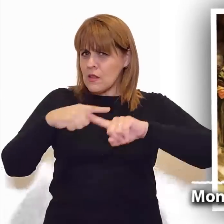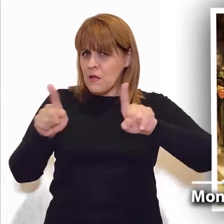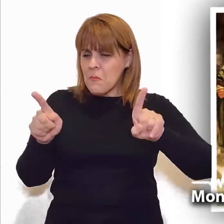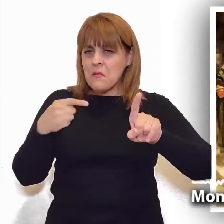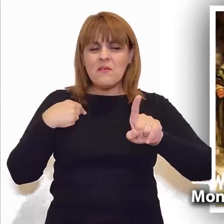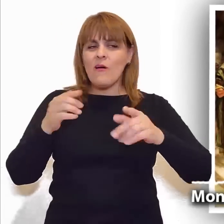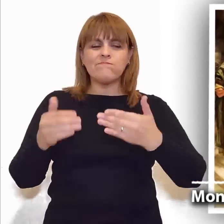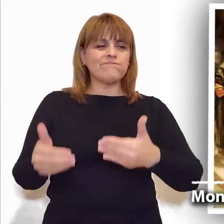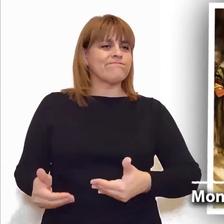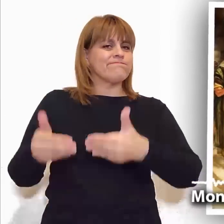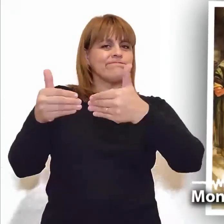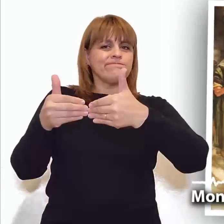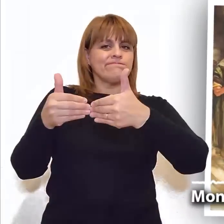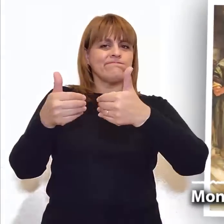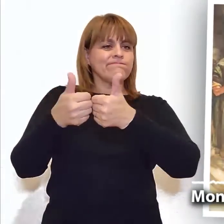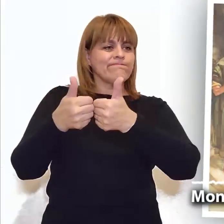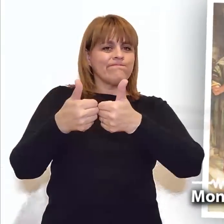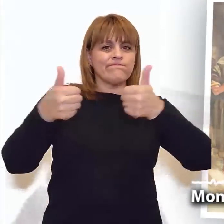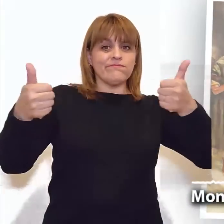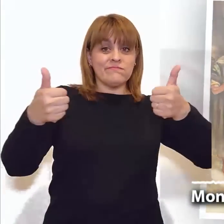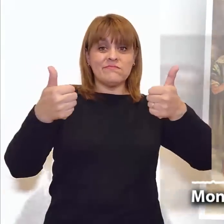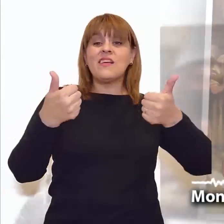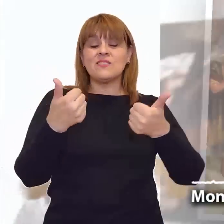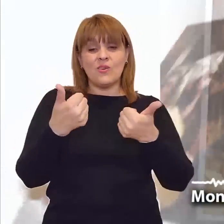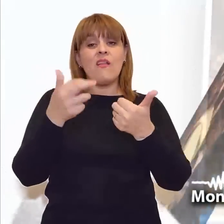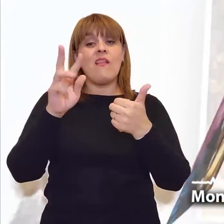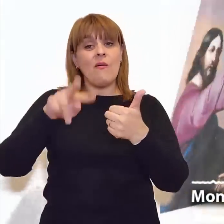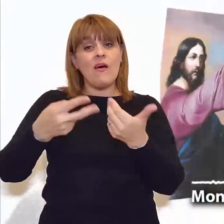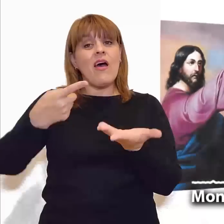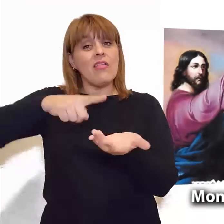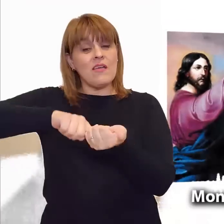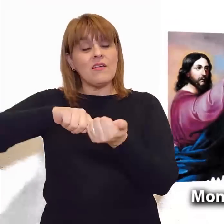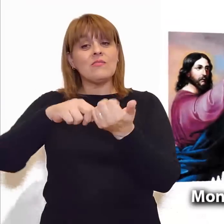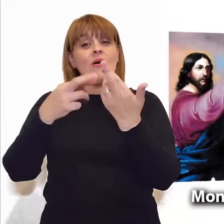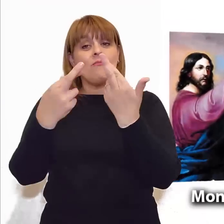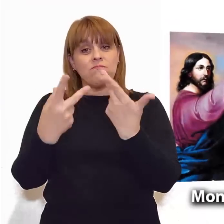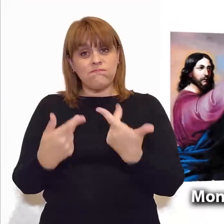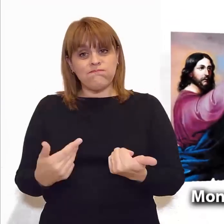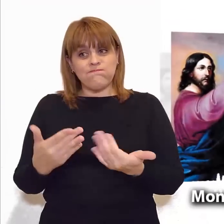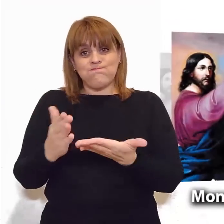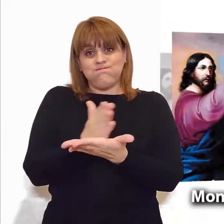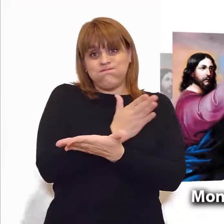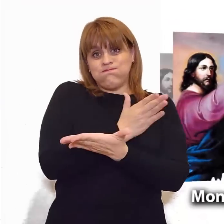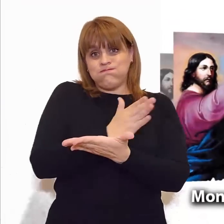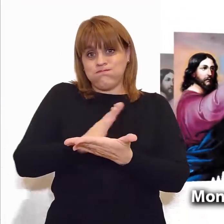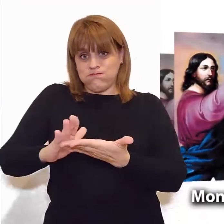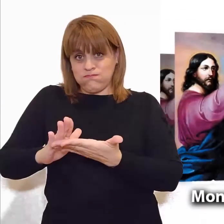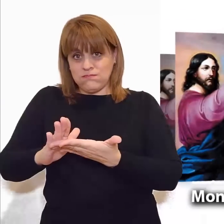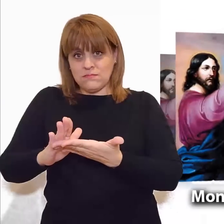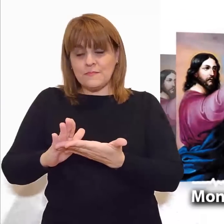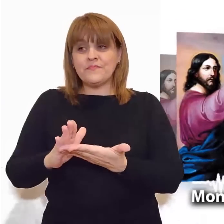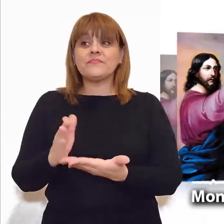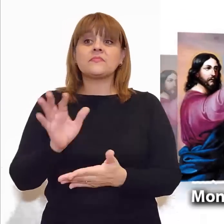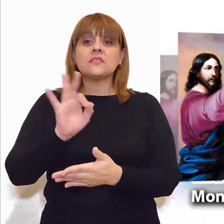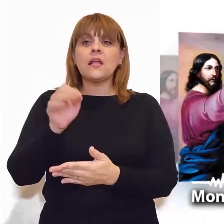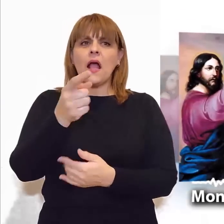sostenían a un imperio pagano y opresor. Mateo estaba al servicio de este imperio